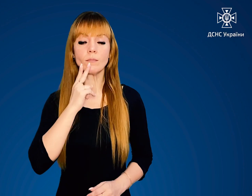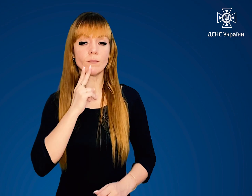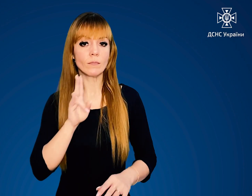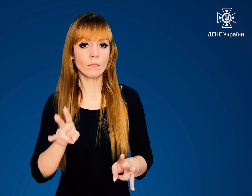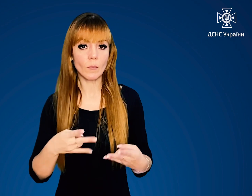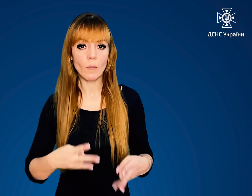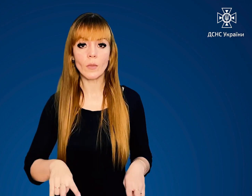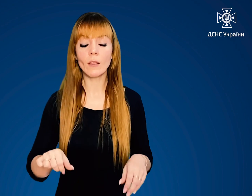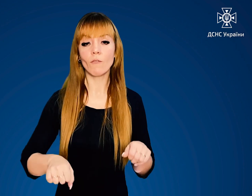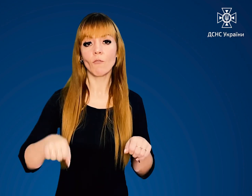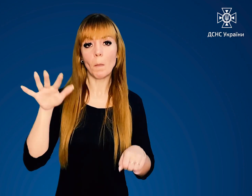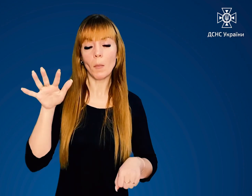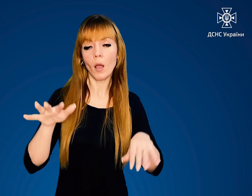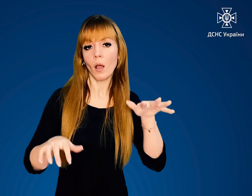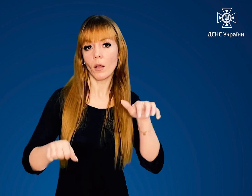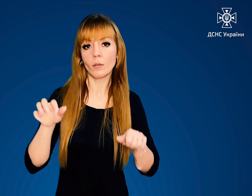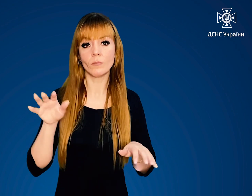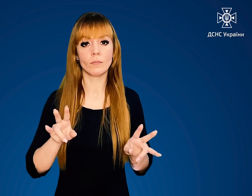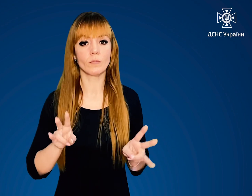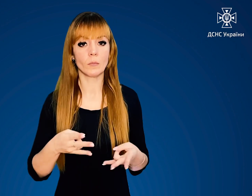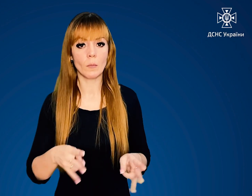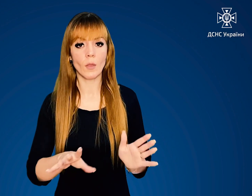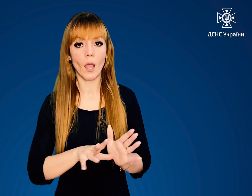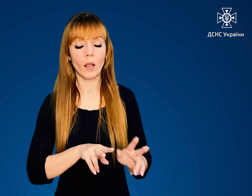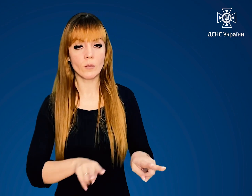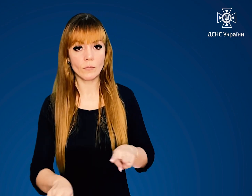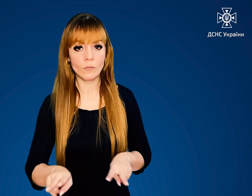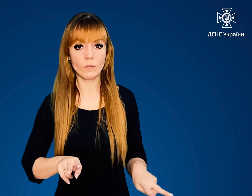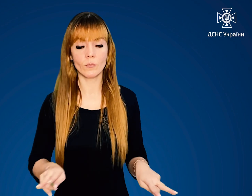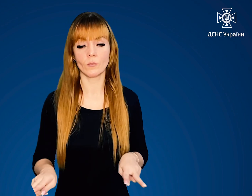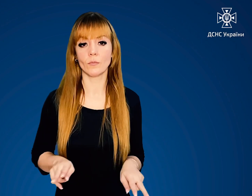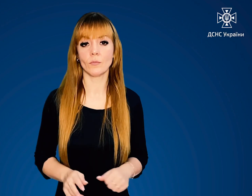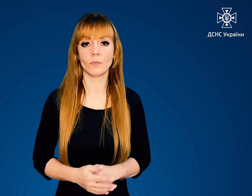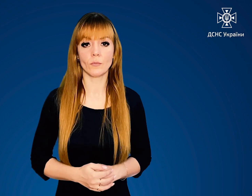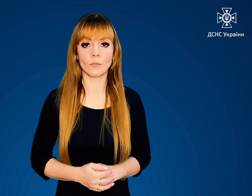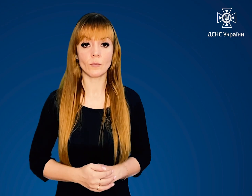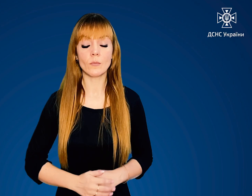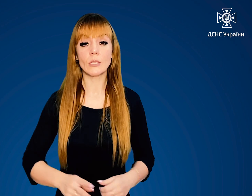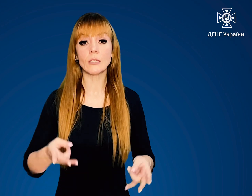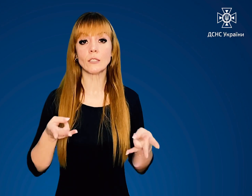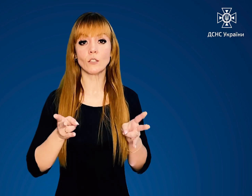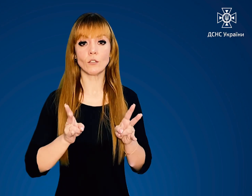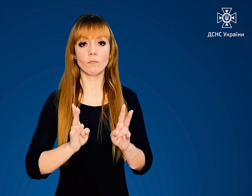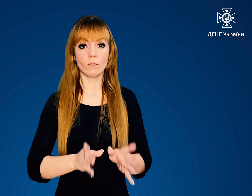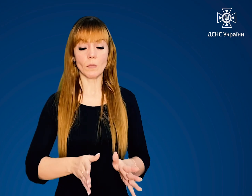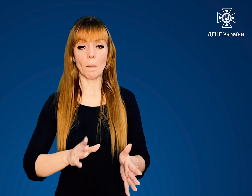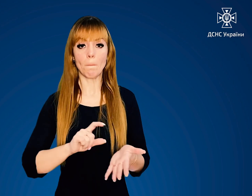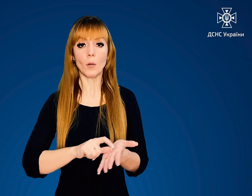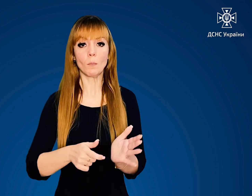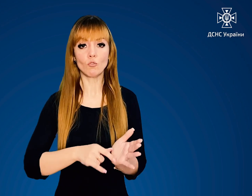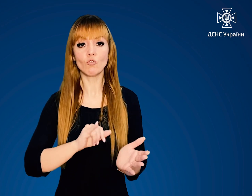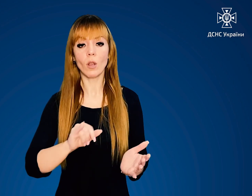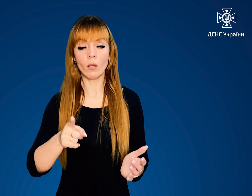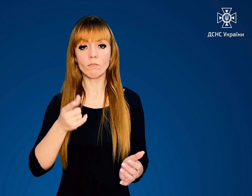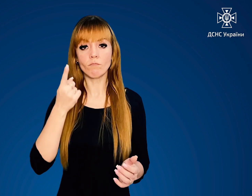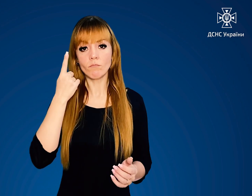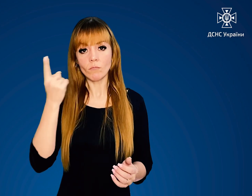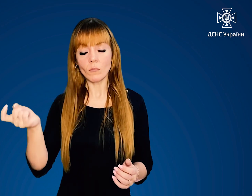паліть, не вмикайте, не вимикайте електричні прилади і освітлення Залиште приміщення та